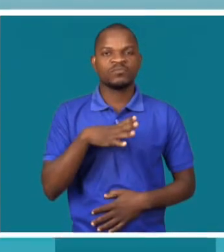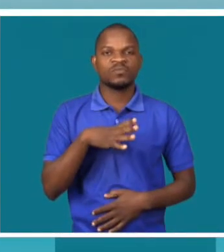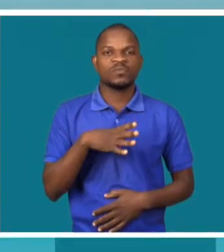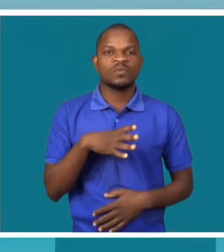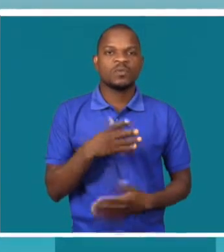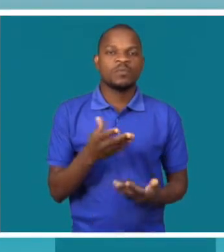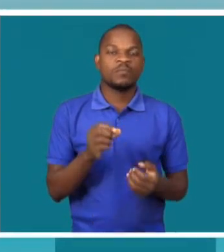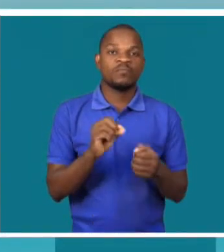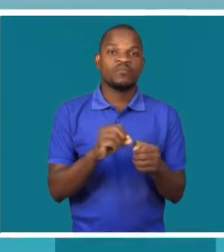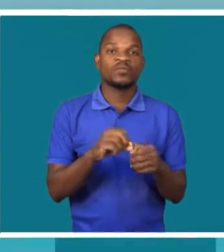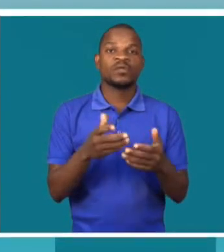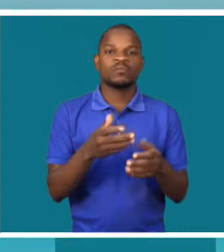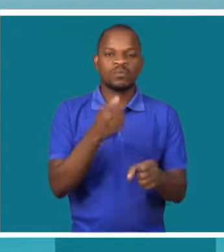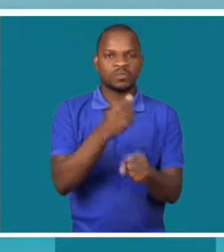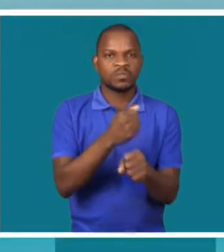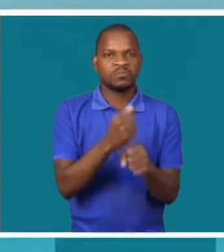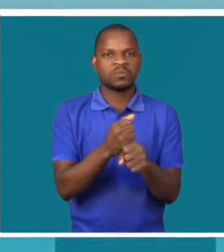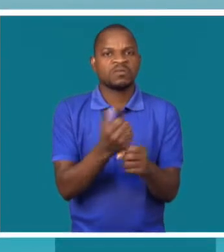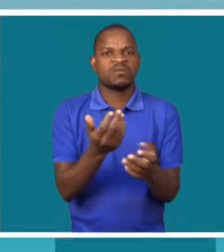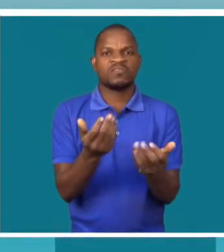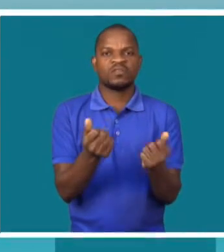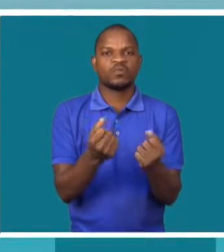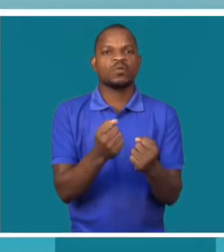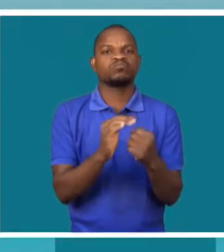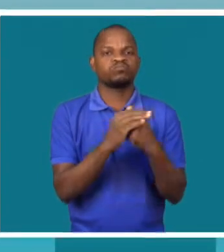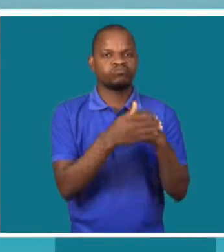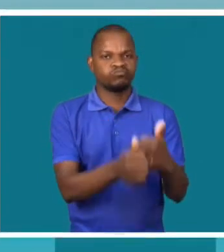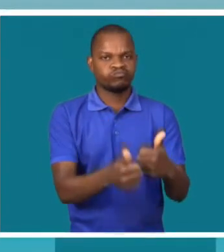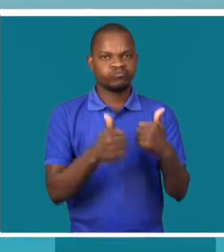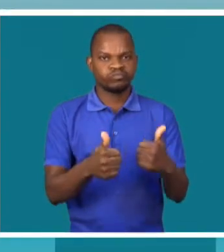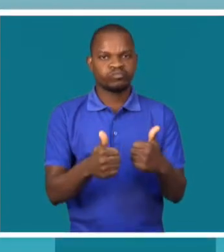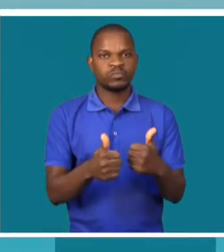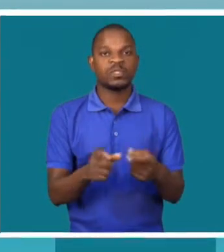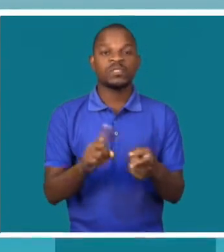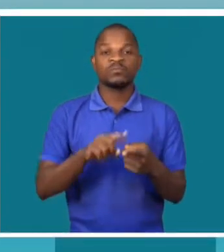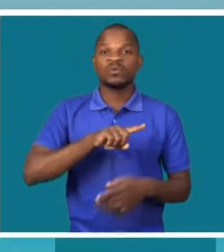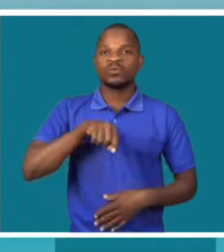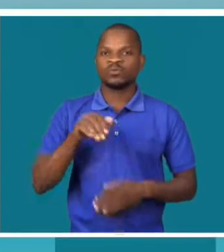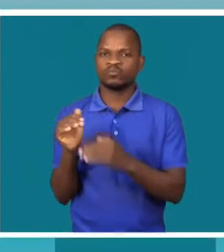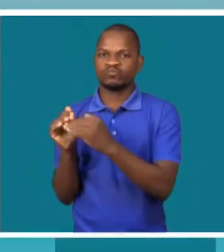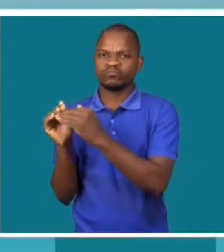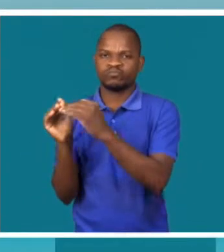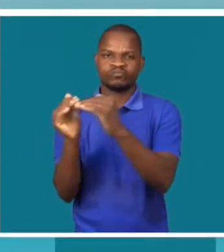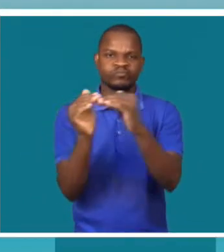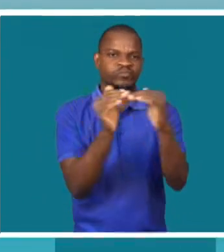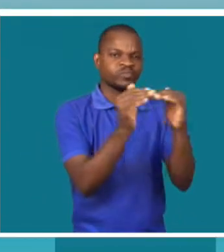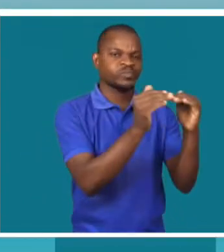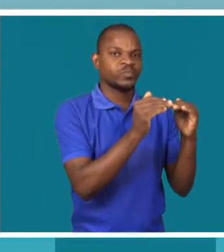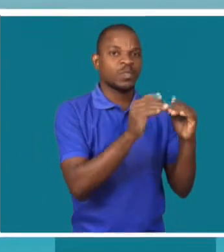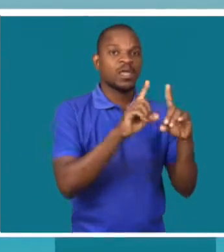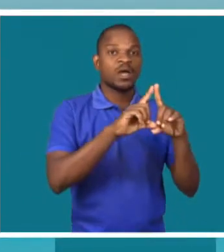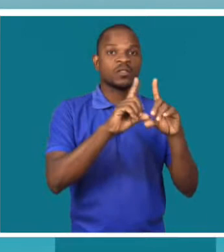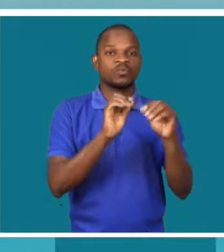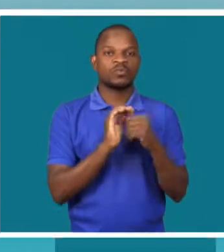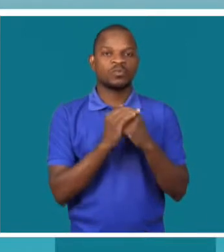proteção individuais todos, significa que elas são observadas, são avaliadas e fazemos início de teste de